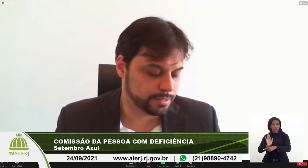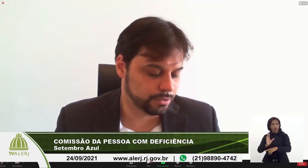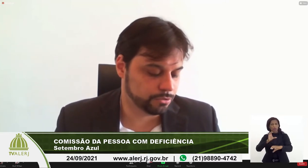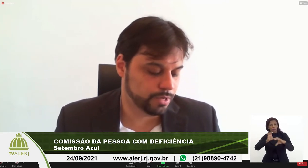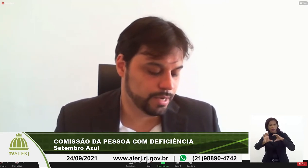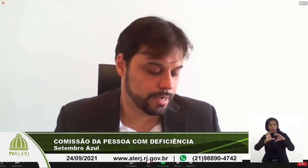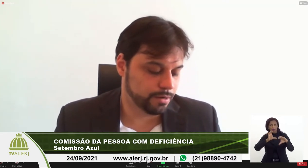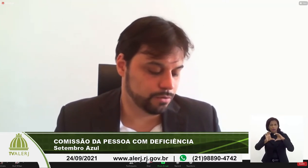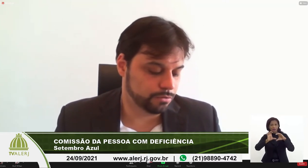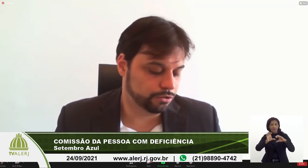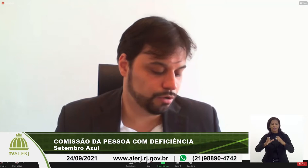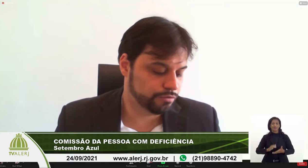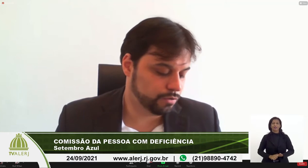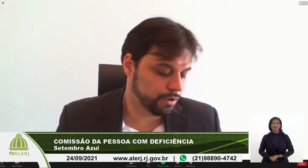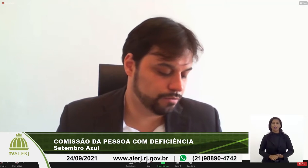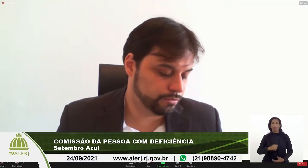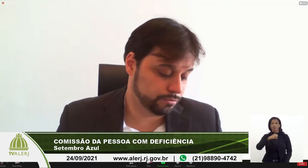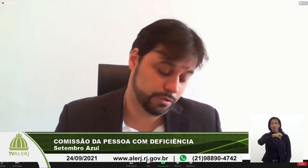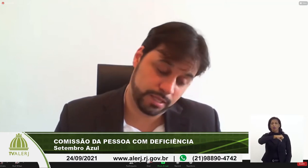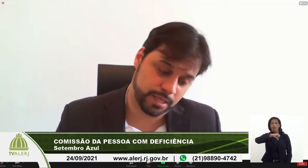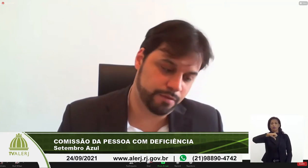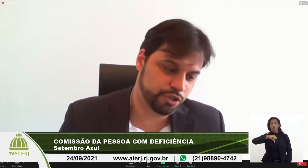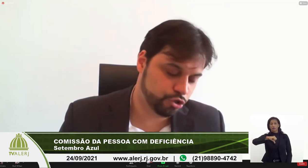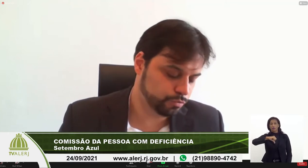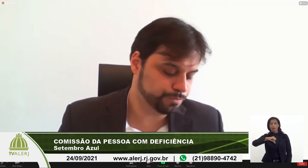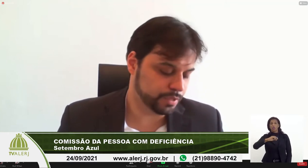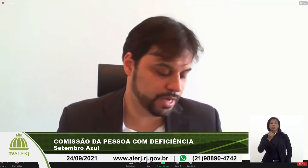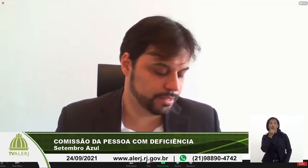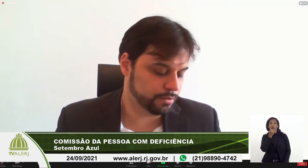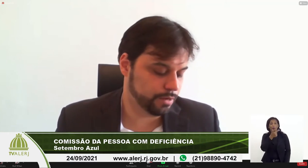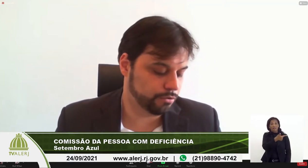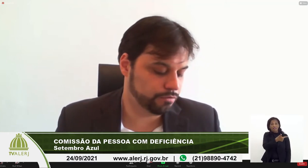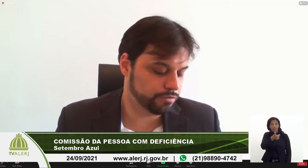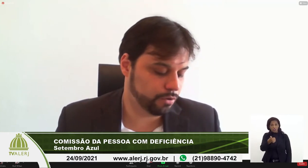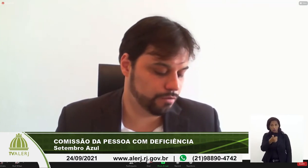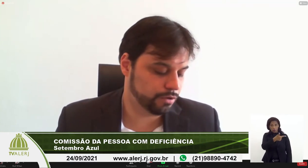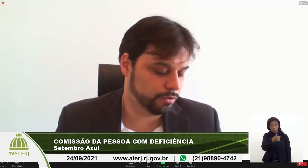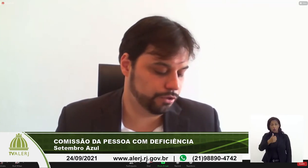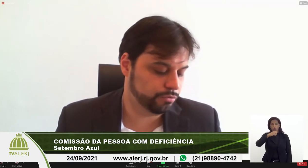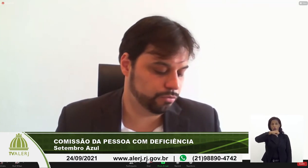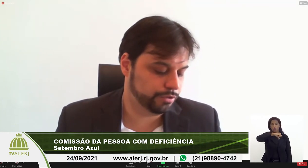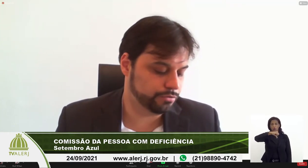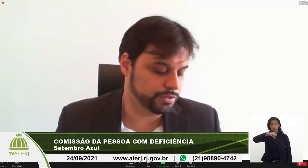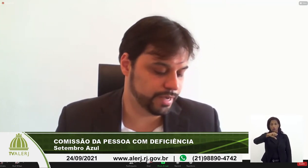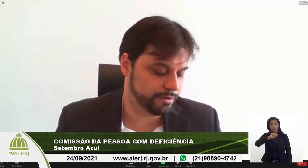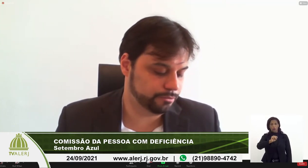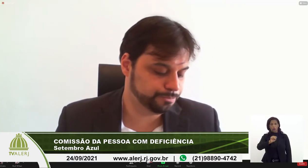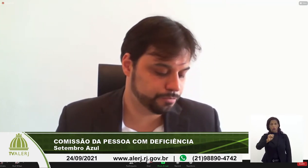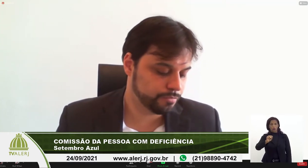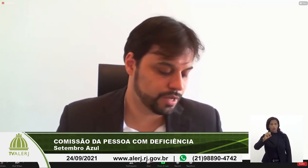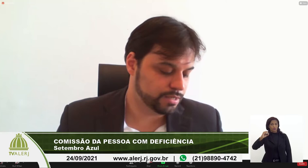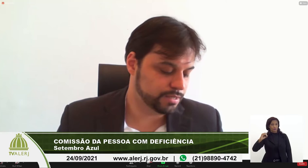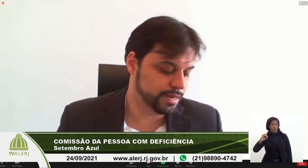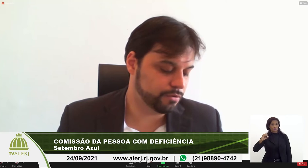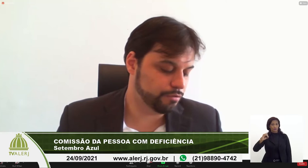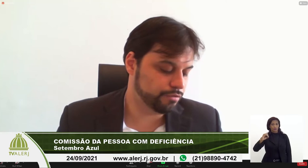comunicação é o 99 ddd21 então é o 99880